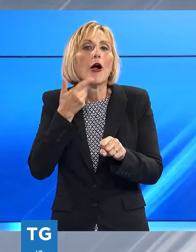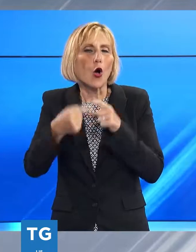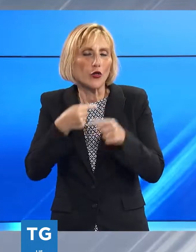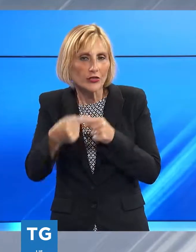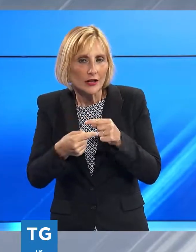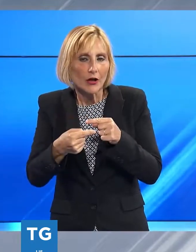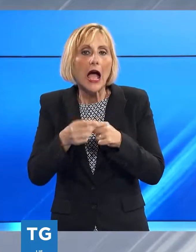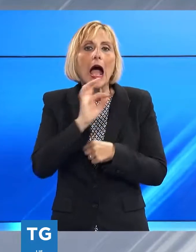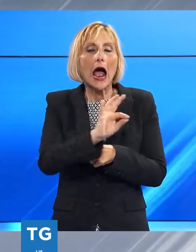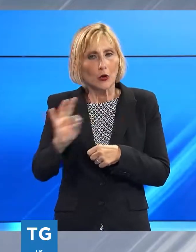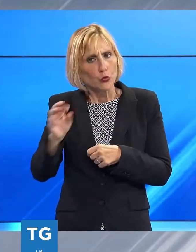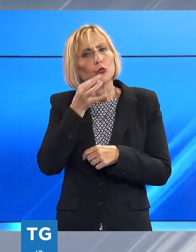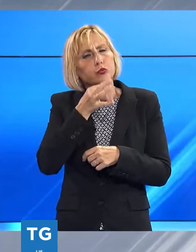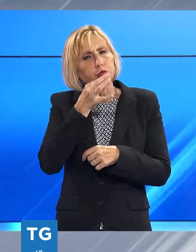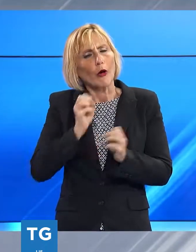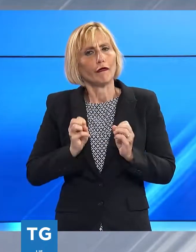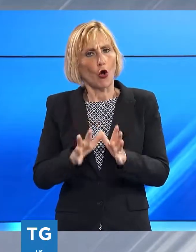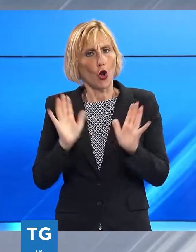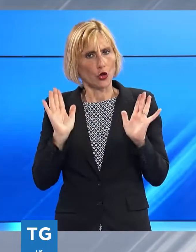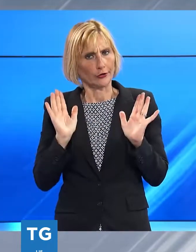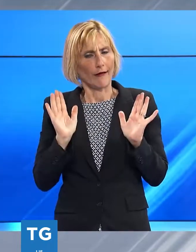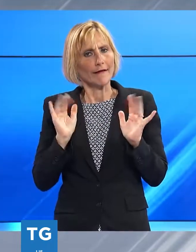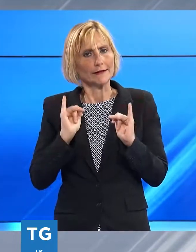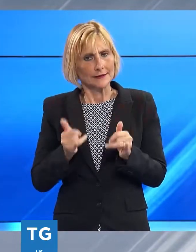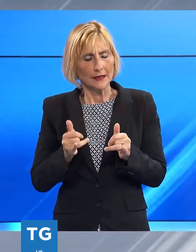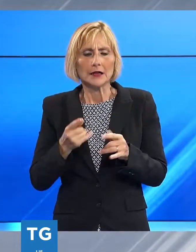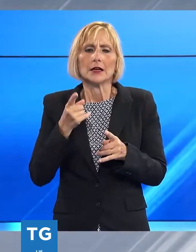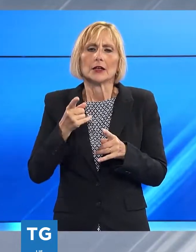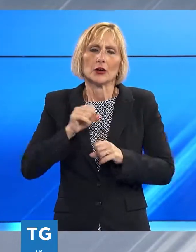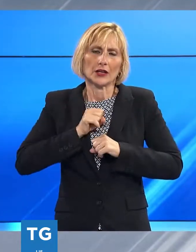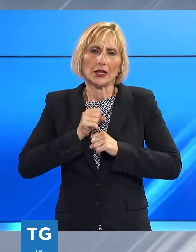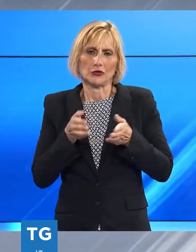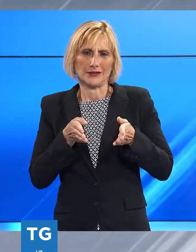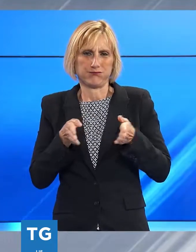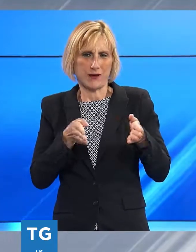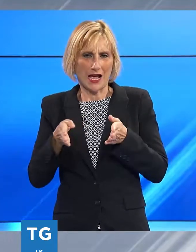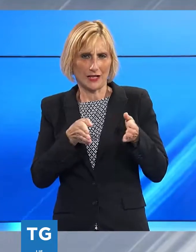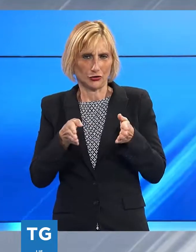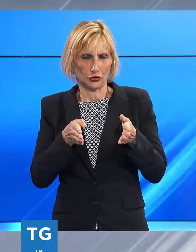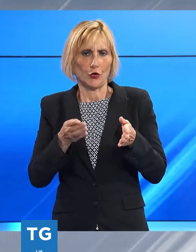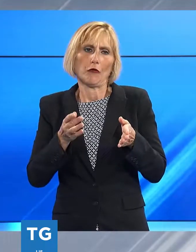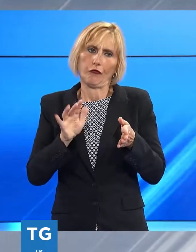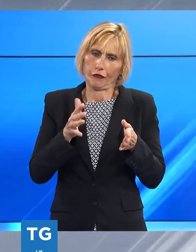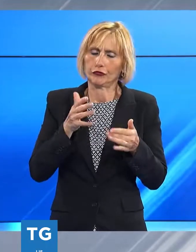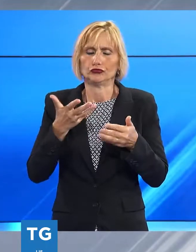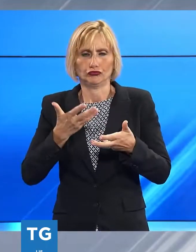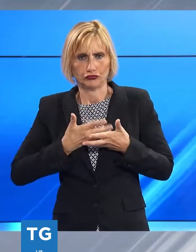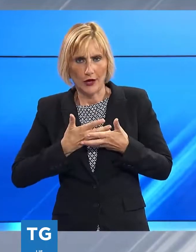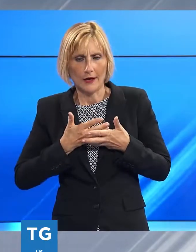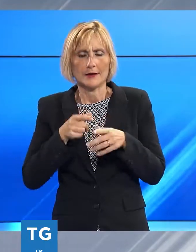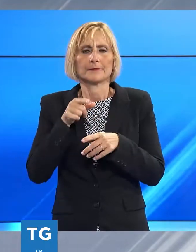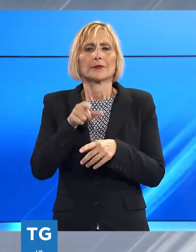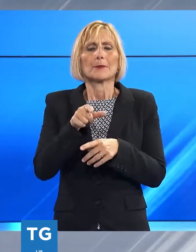livello volontaristico. Quindi io credo che un po' di spazio ci sia. Certamente ci vorrebbe